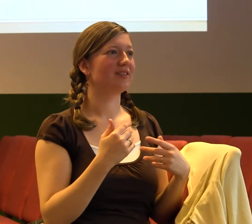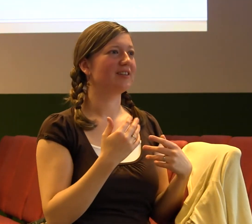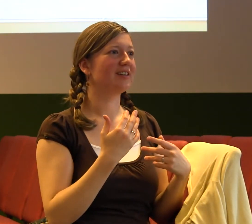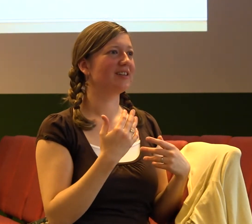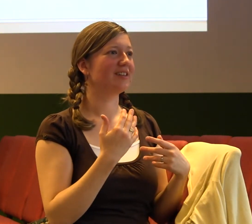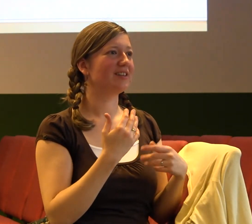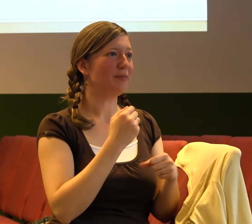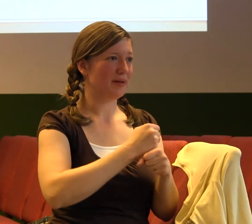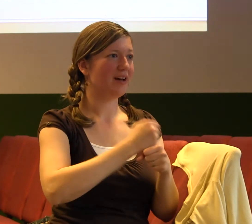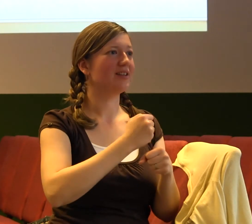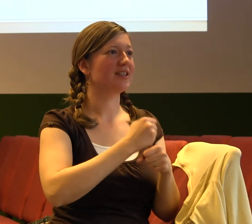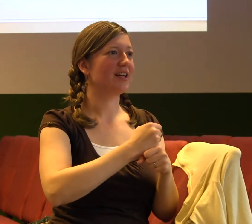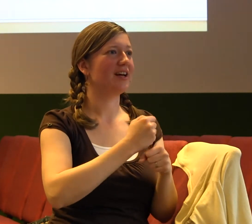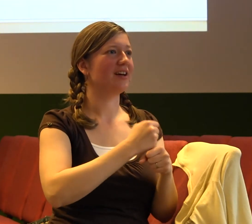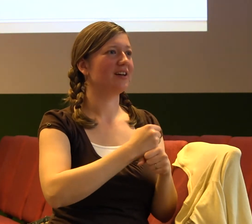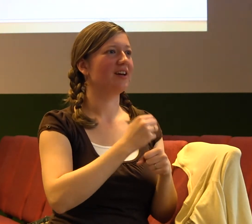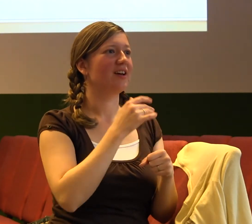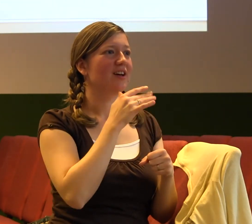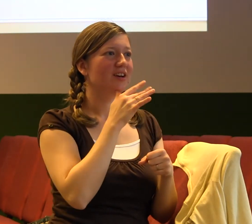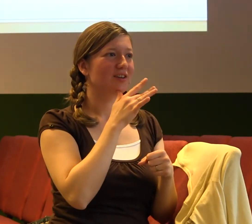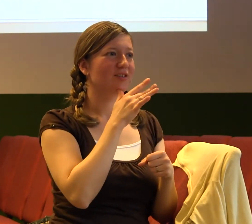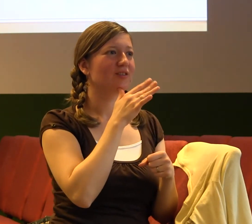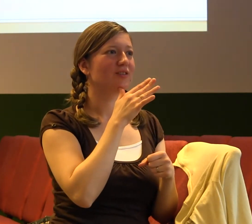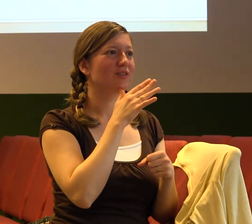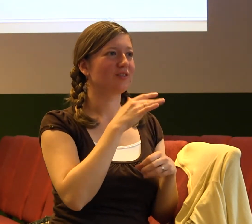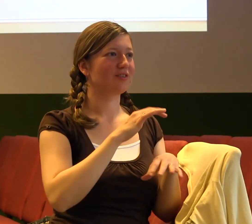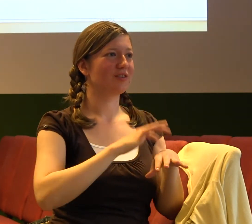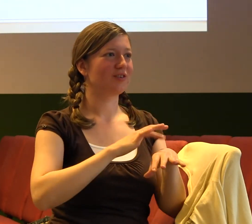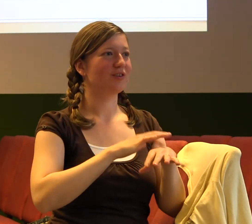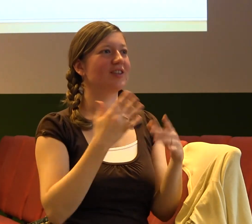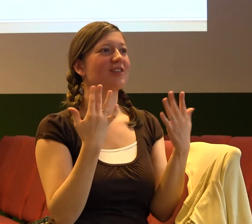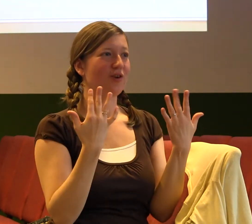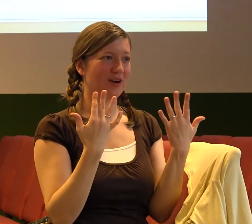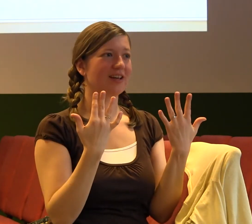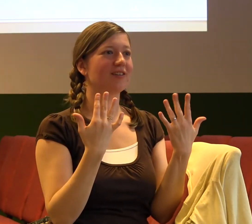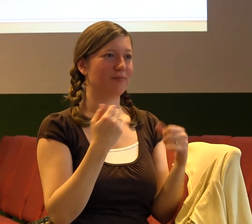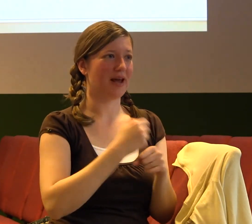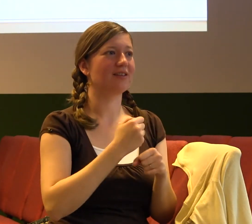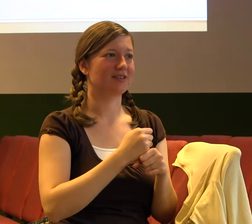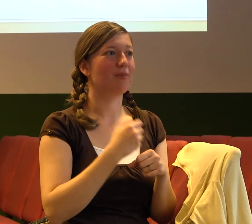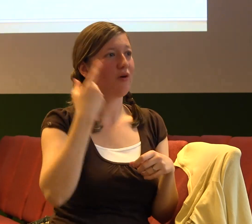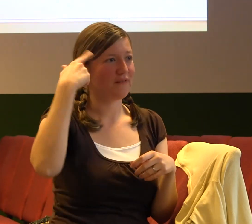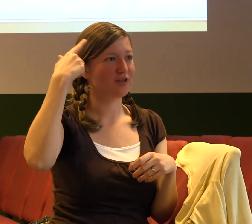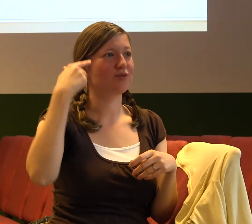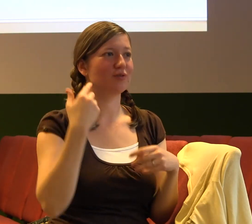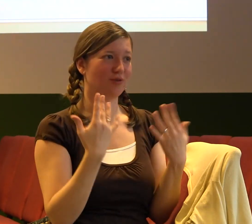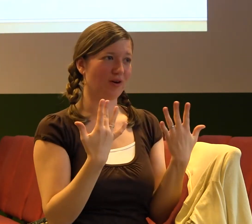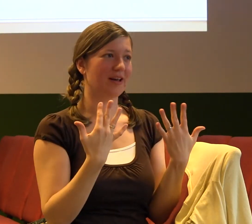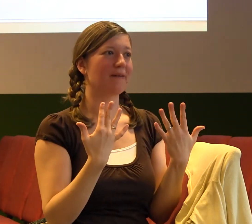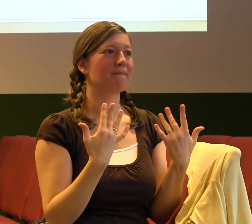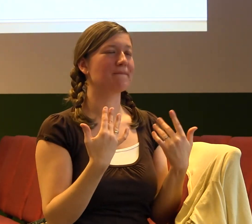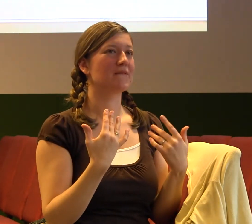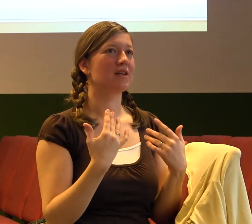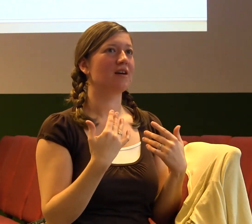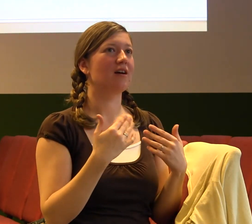Kolik hodin denně strávím prací nebo studiem mimo školu nebo zaměstnání? Kolik nad tím přemýšlím, kolik